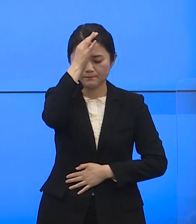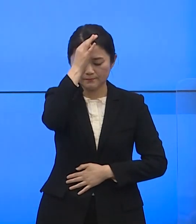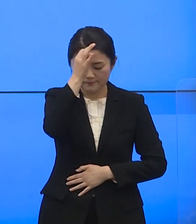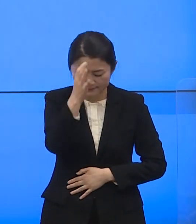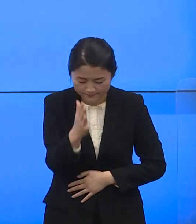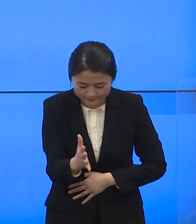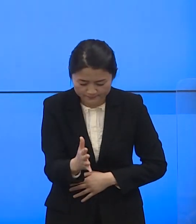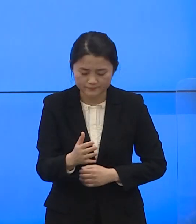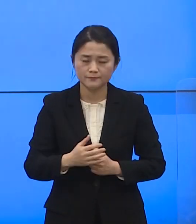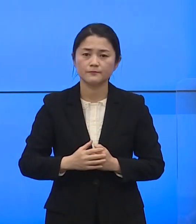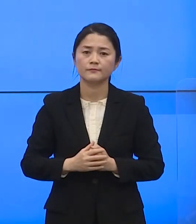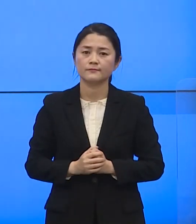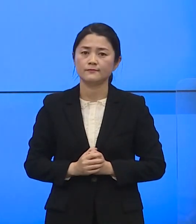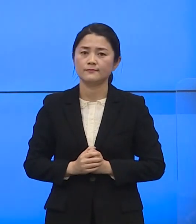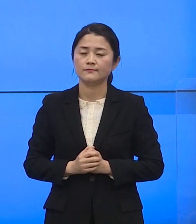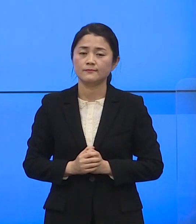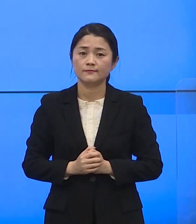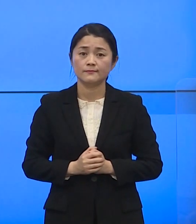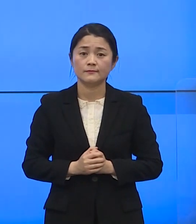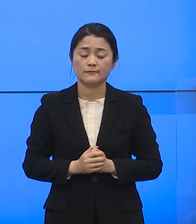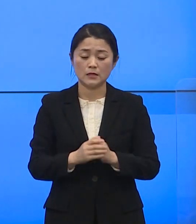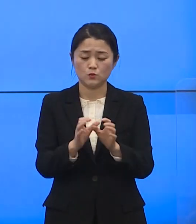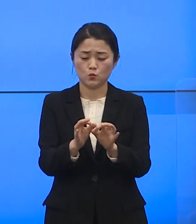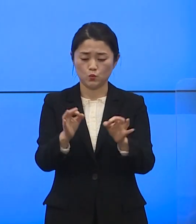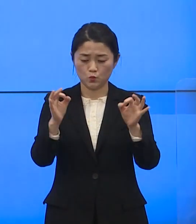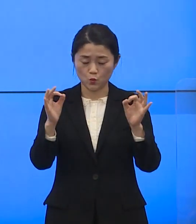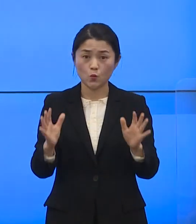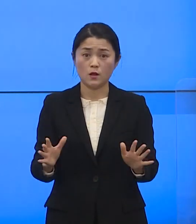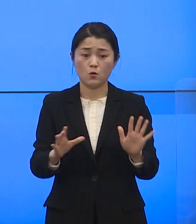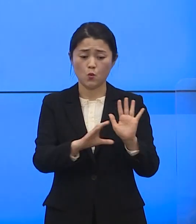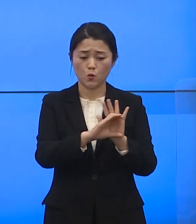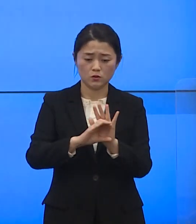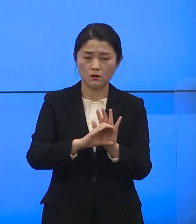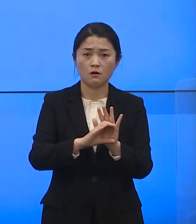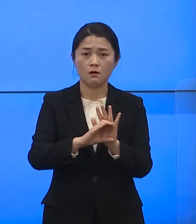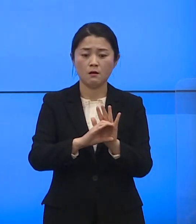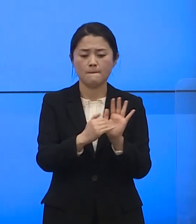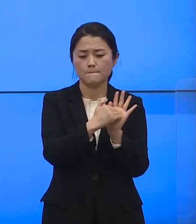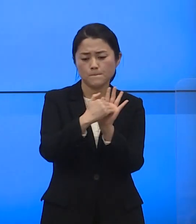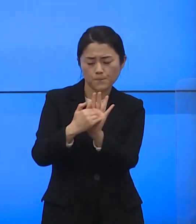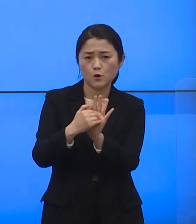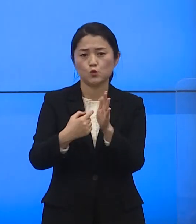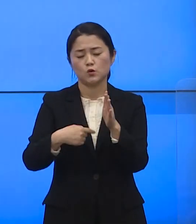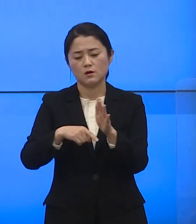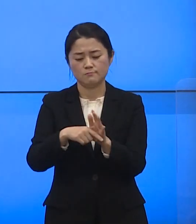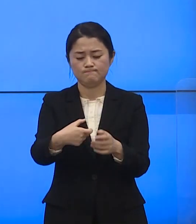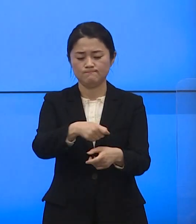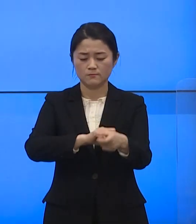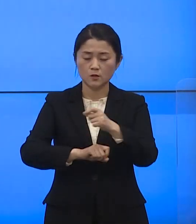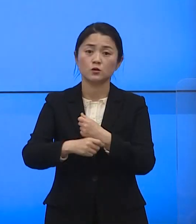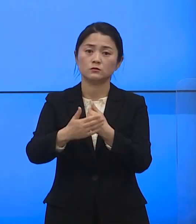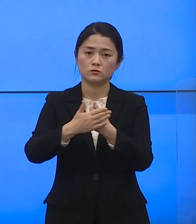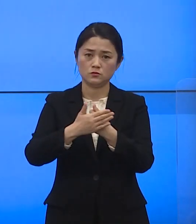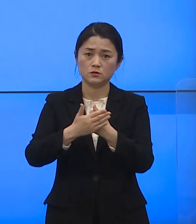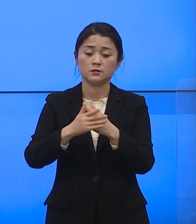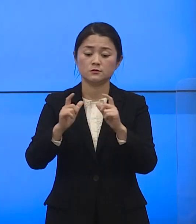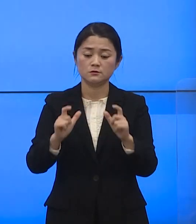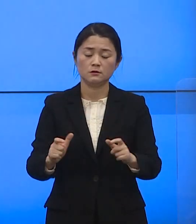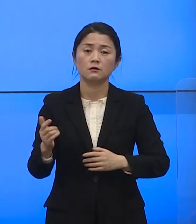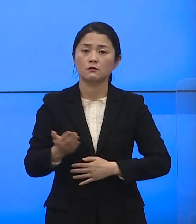생각합니다 그동안 코로나19 방역에 적극적으로 협조해 주신 국민